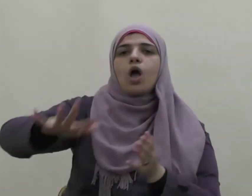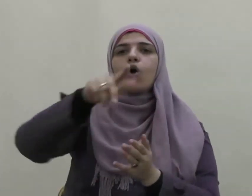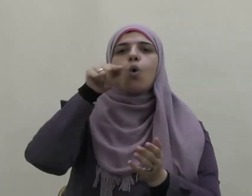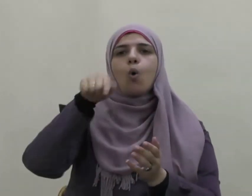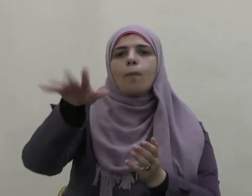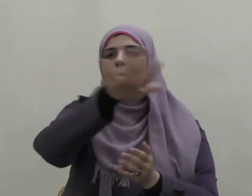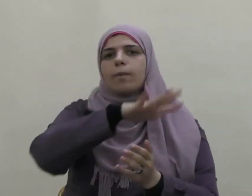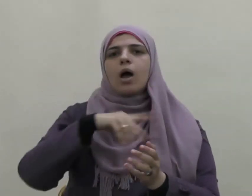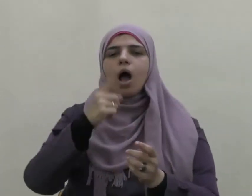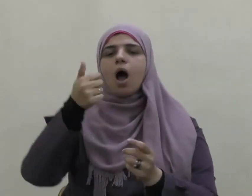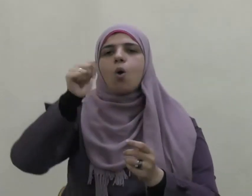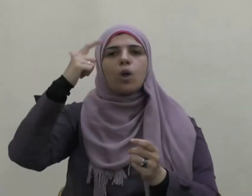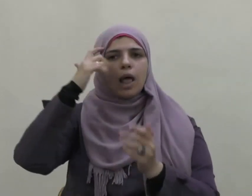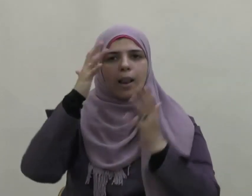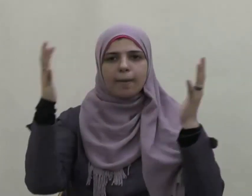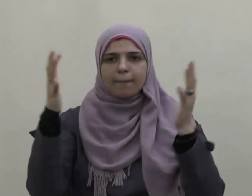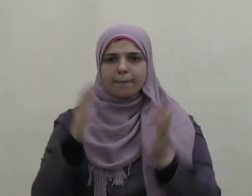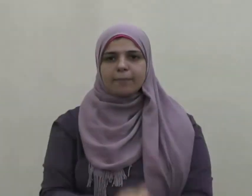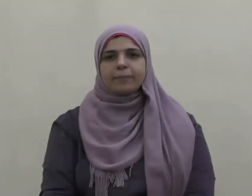هم أولو الألباب ترجمة